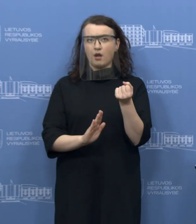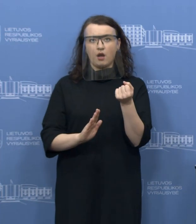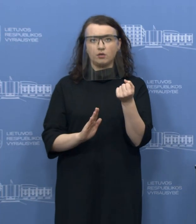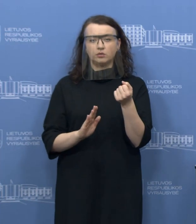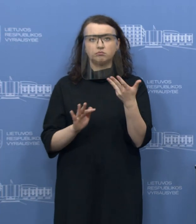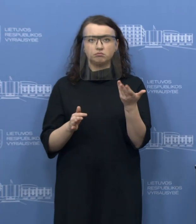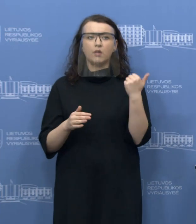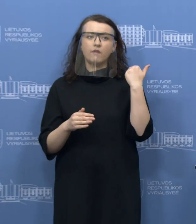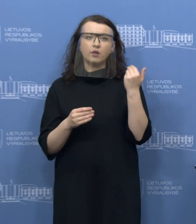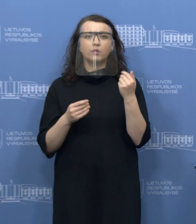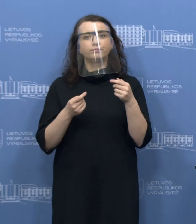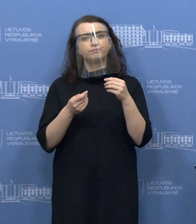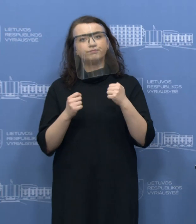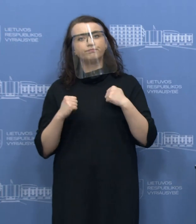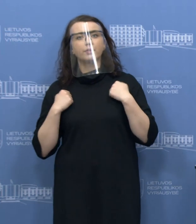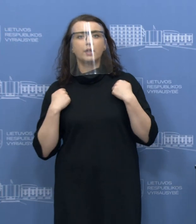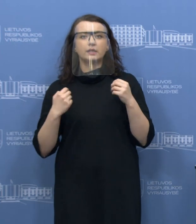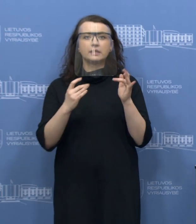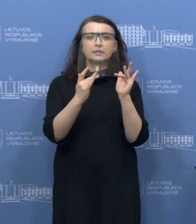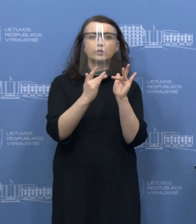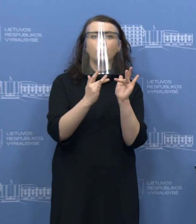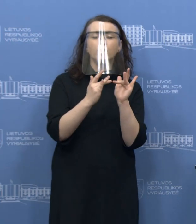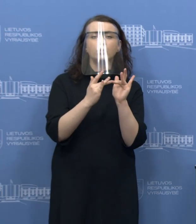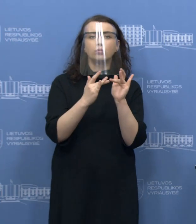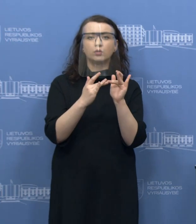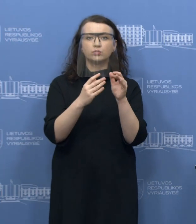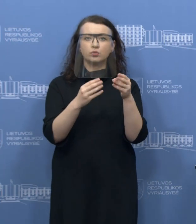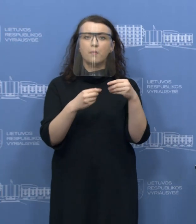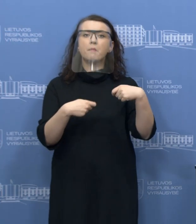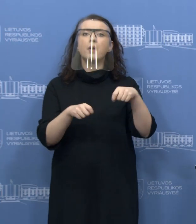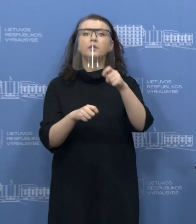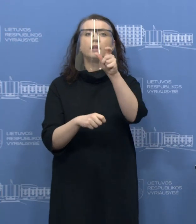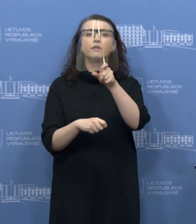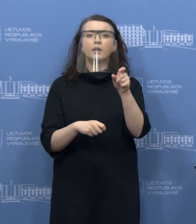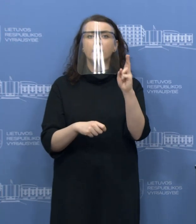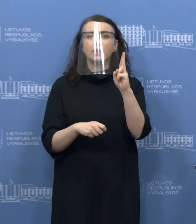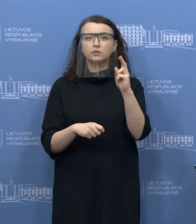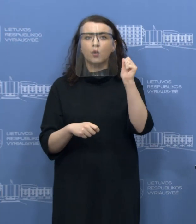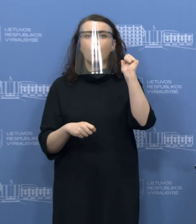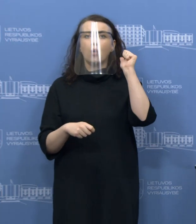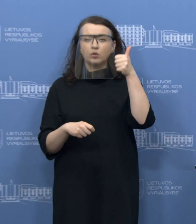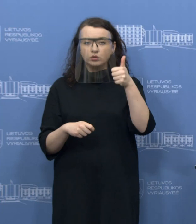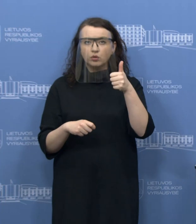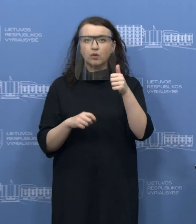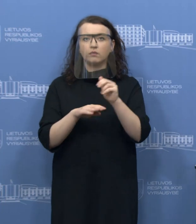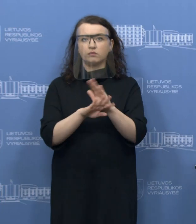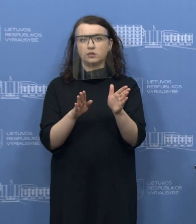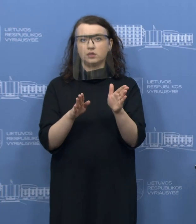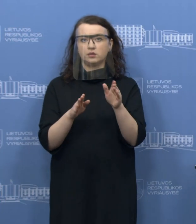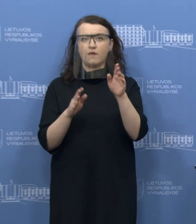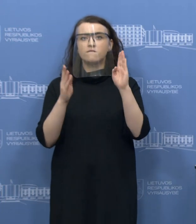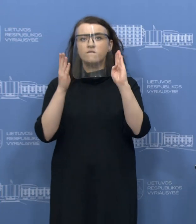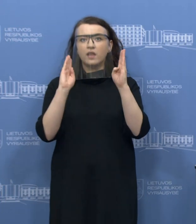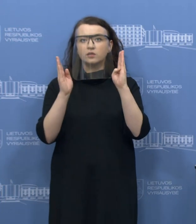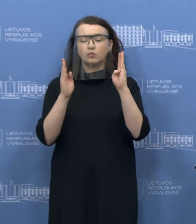bandynami susisiekti su pardavėjų, dažnai yra blokuojami ir kitą dieną dažniausiai tos paskiros jau nebėra